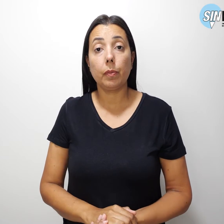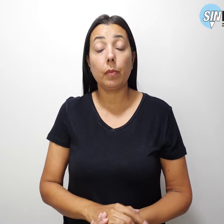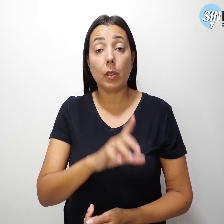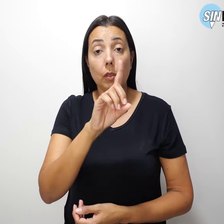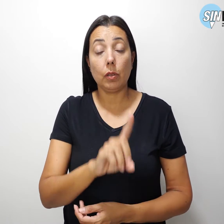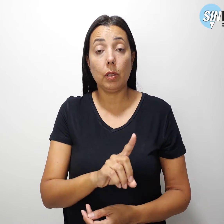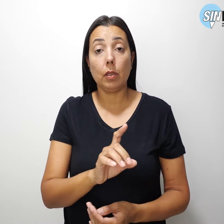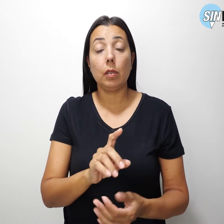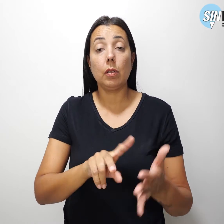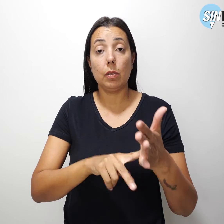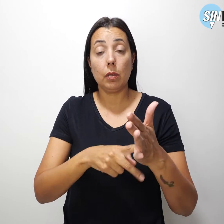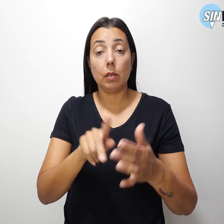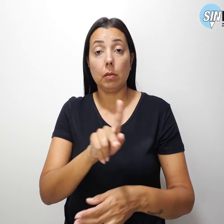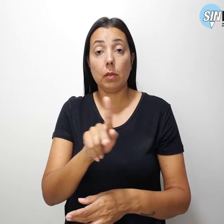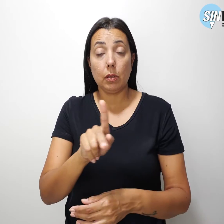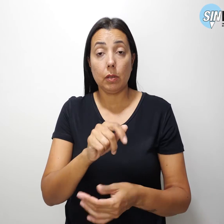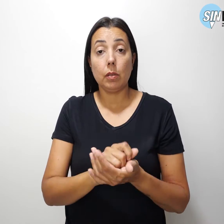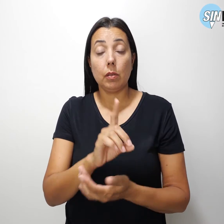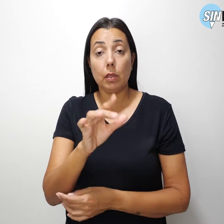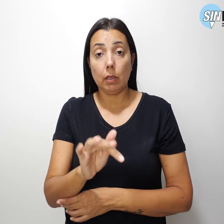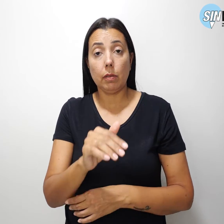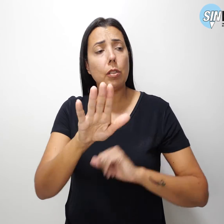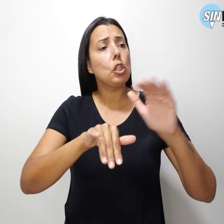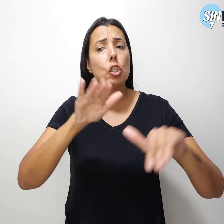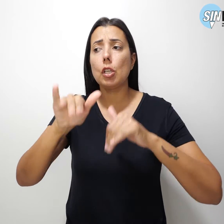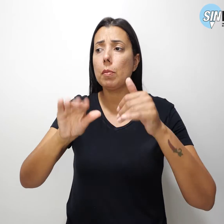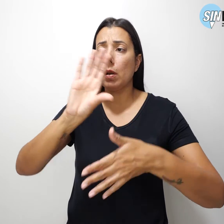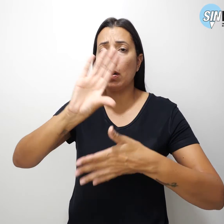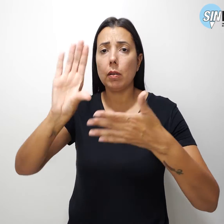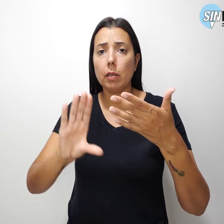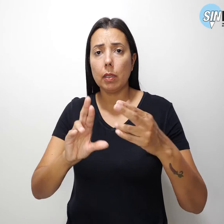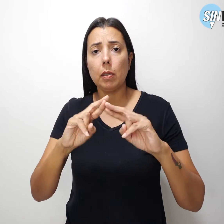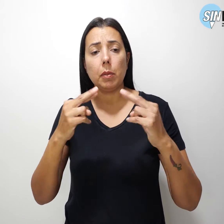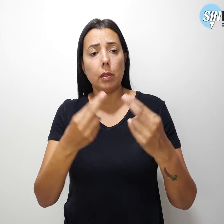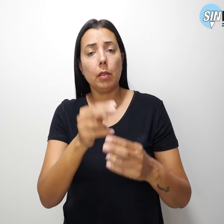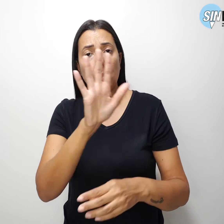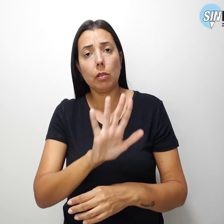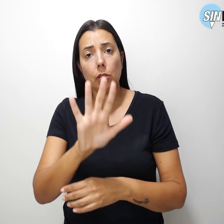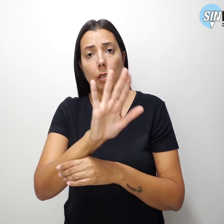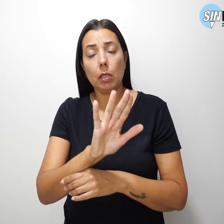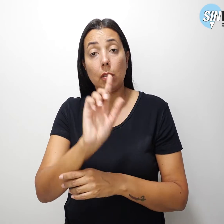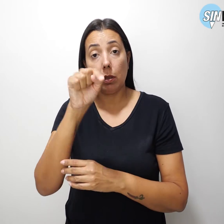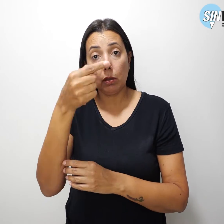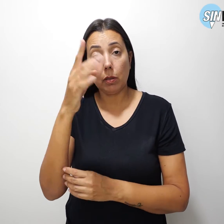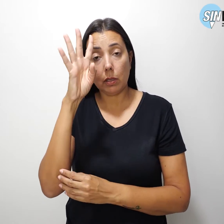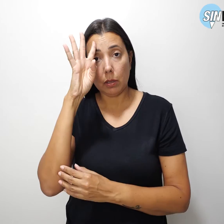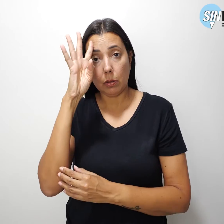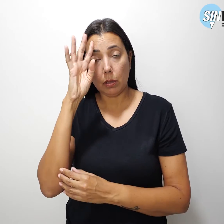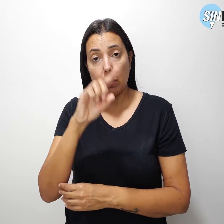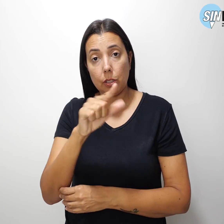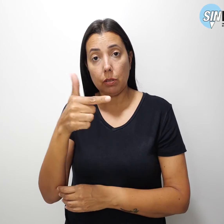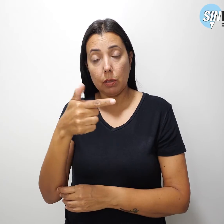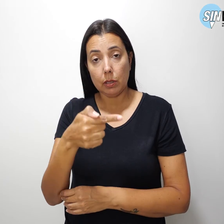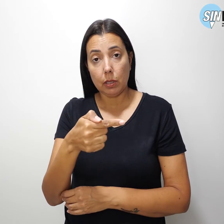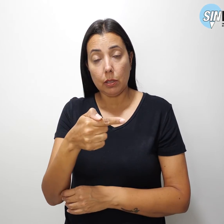diretoria colegiada do SimproDF convoca a categoria para a Assembleia Geral na próxima quarta-feira,